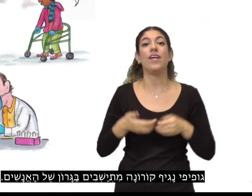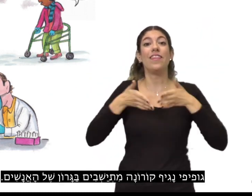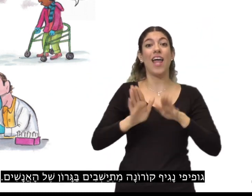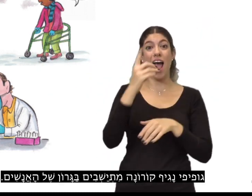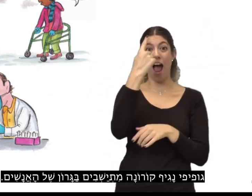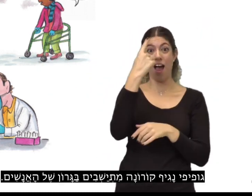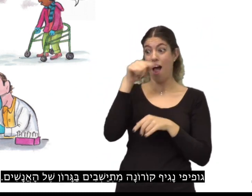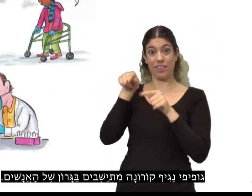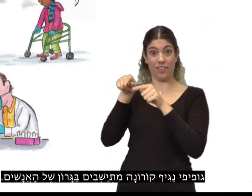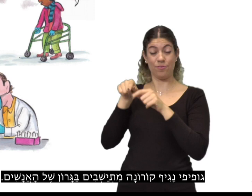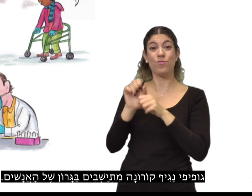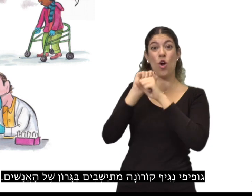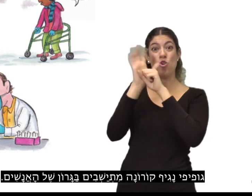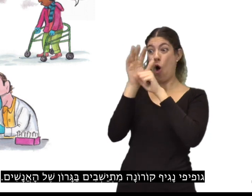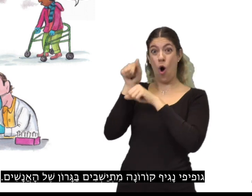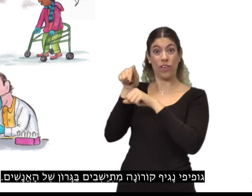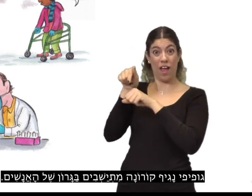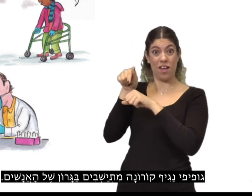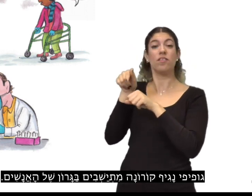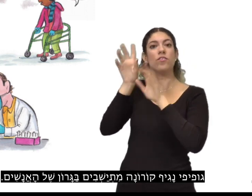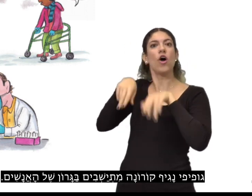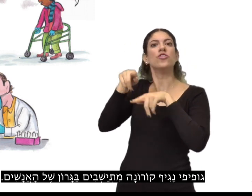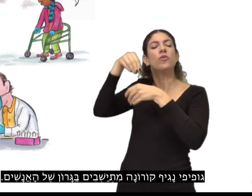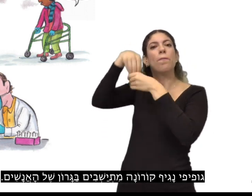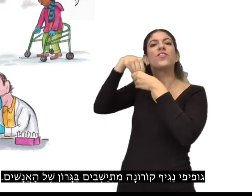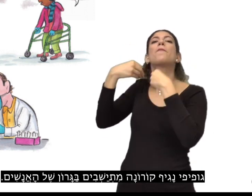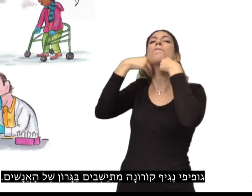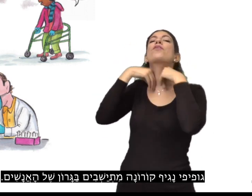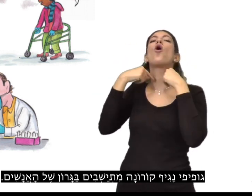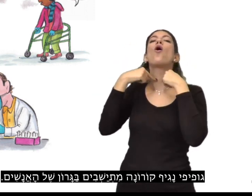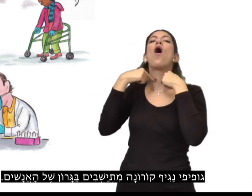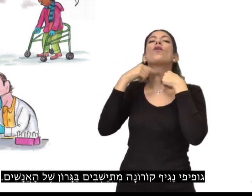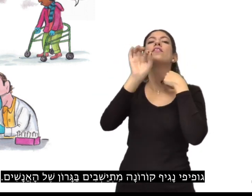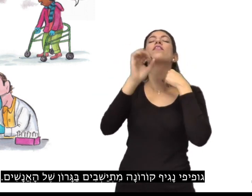דרך אחת, גופיפי נגיף קורונה מתיישבים בגרון של האנשים.